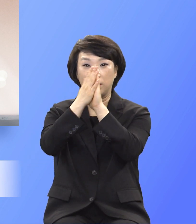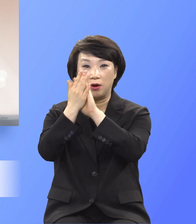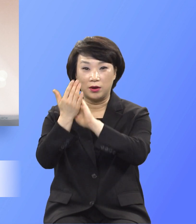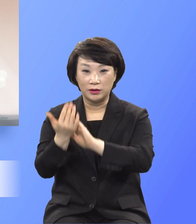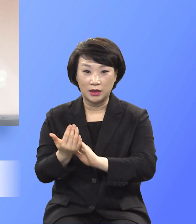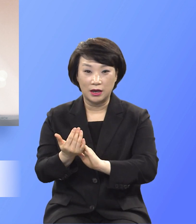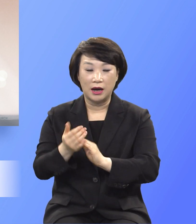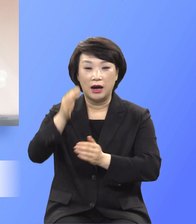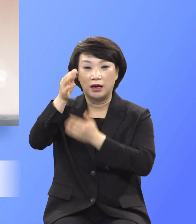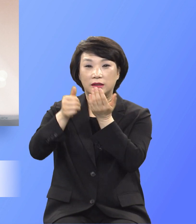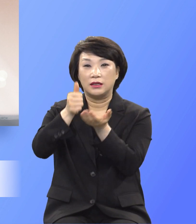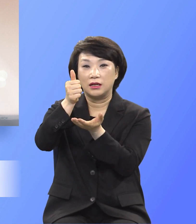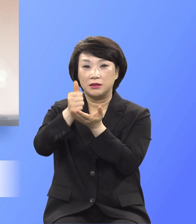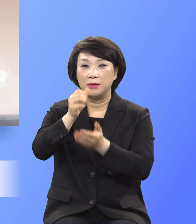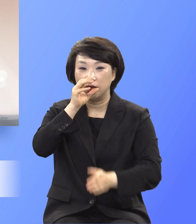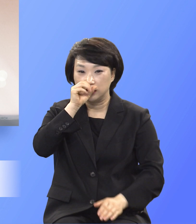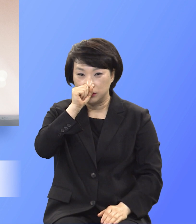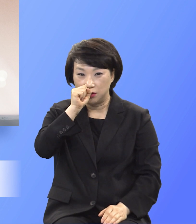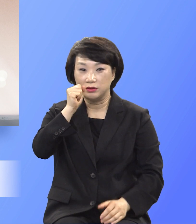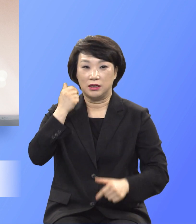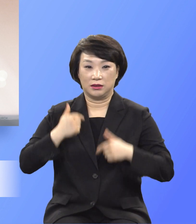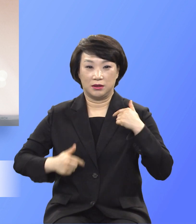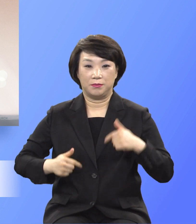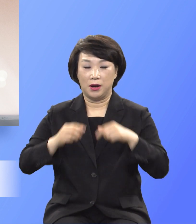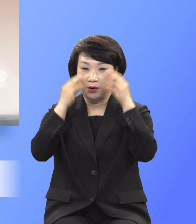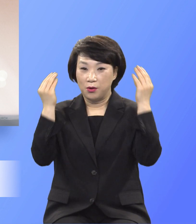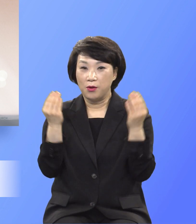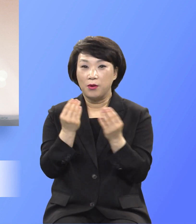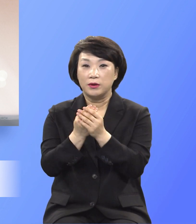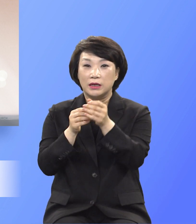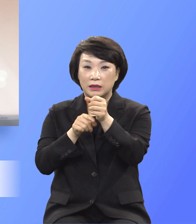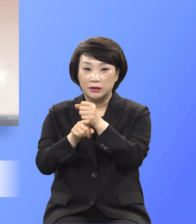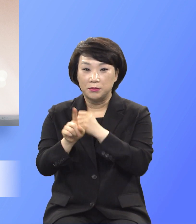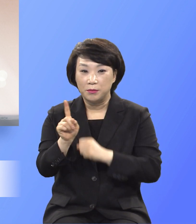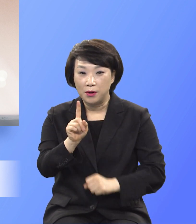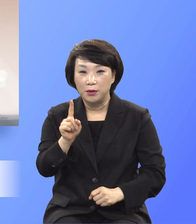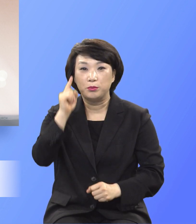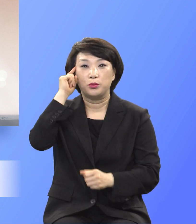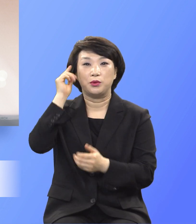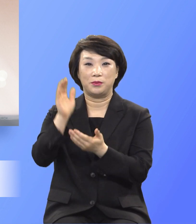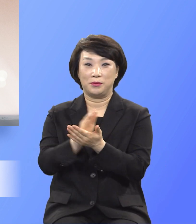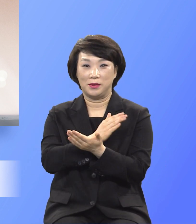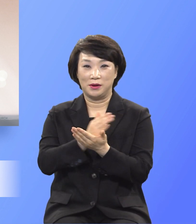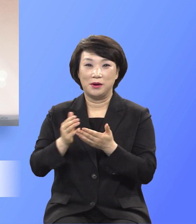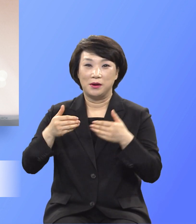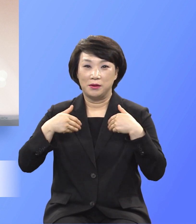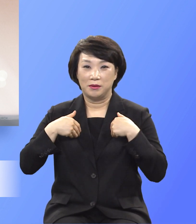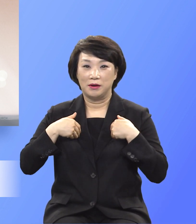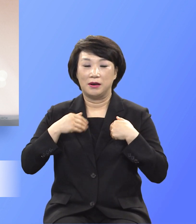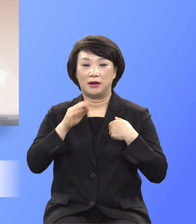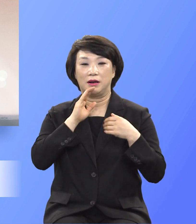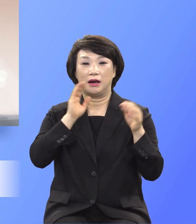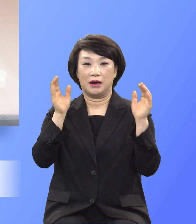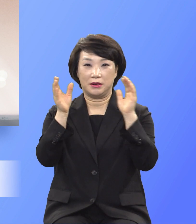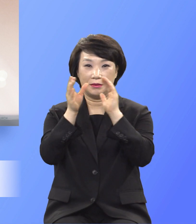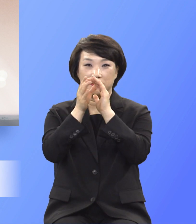변화를 받아 하나님의 선하시고 기뻐하시고 운전하신 뜻이 무엇인지 분별하도록 하라